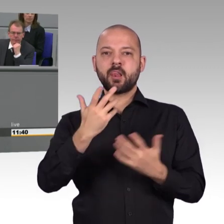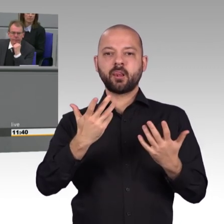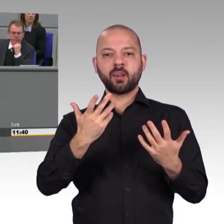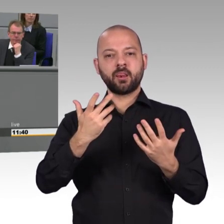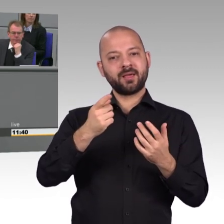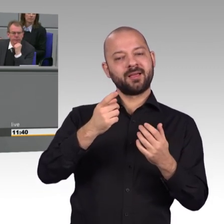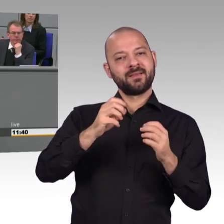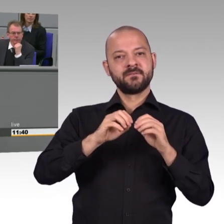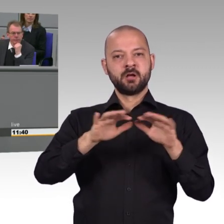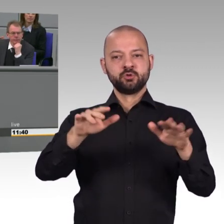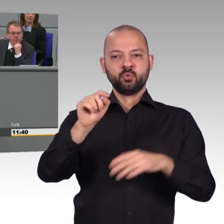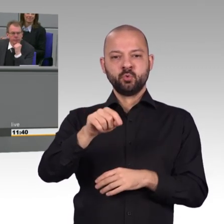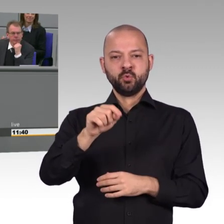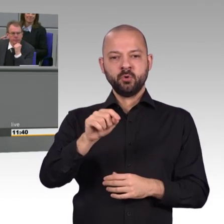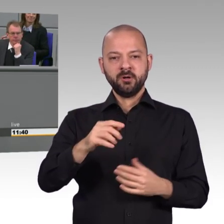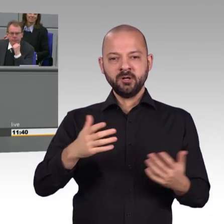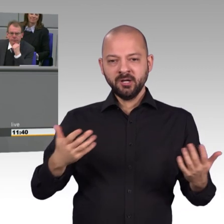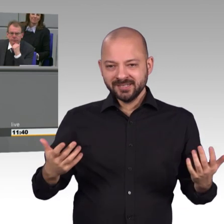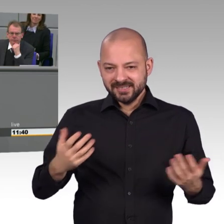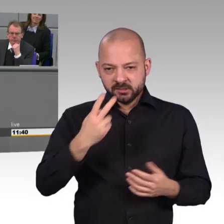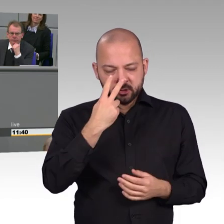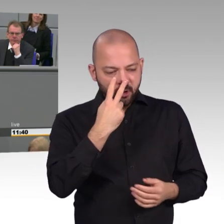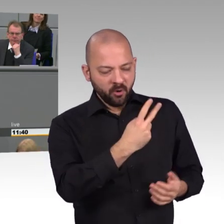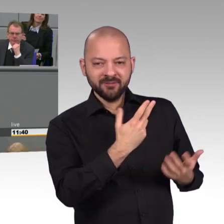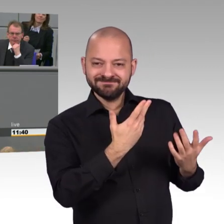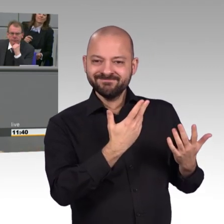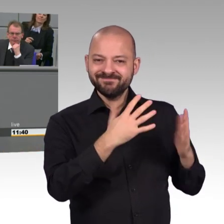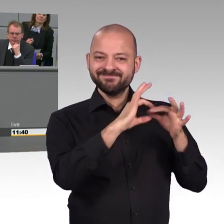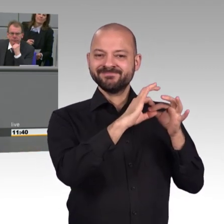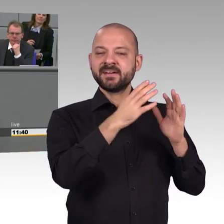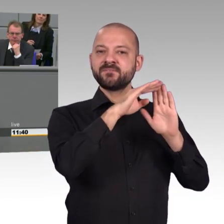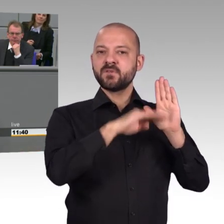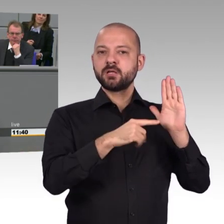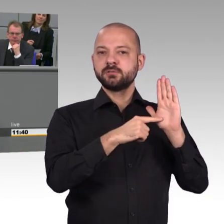Aber eben dieser Schutzverantwortung werden Sie nicht gerecht, meine Damen und Herren.